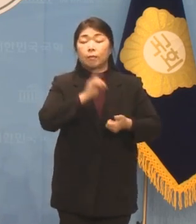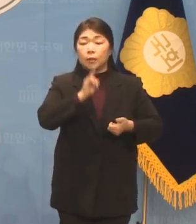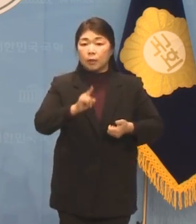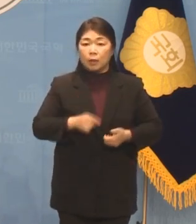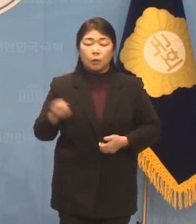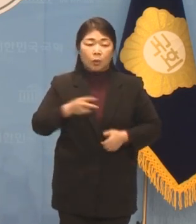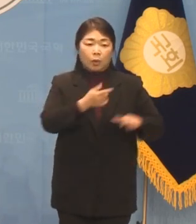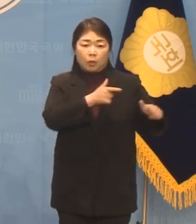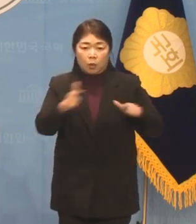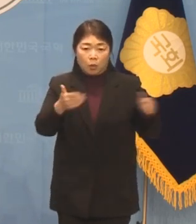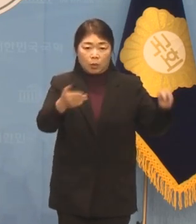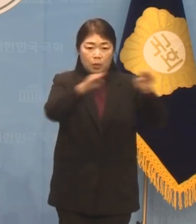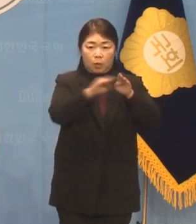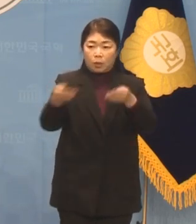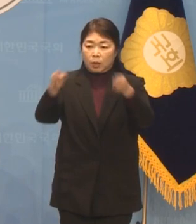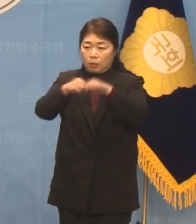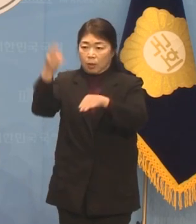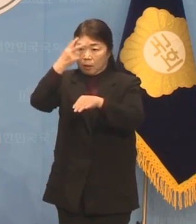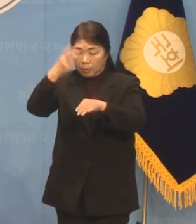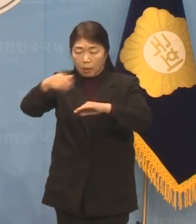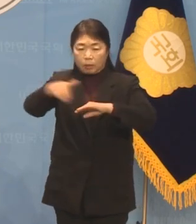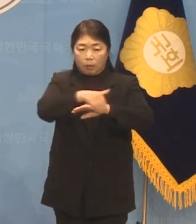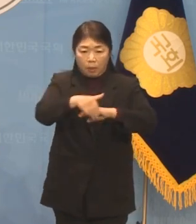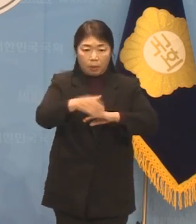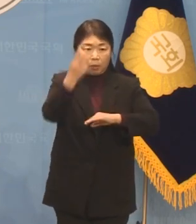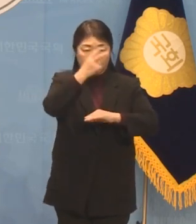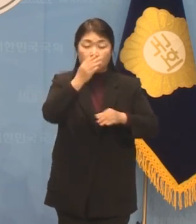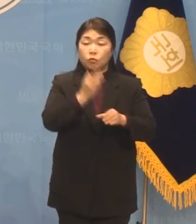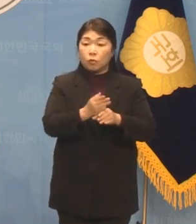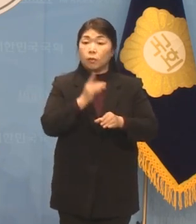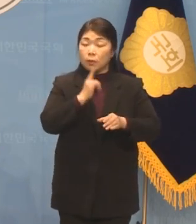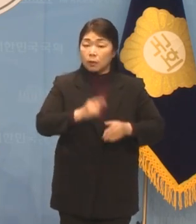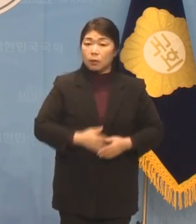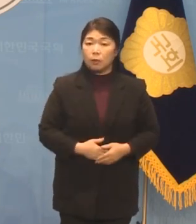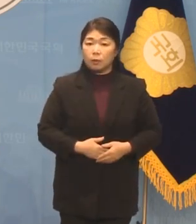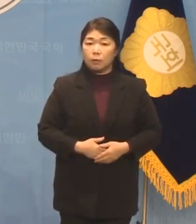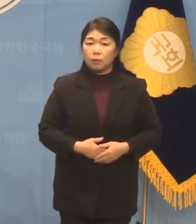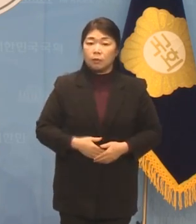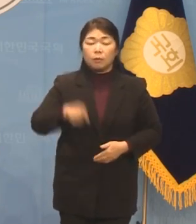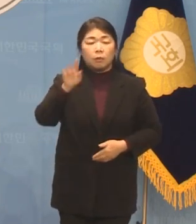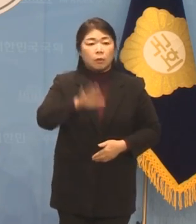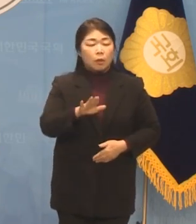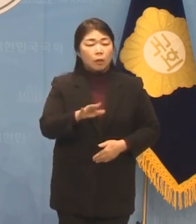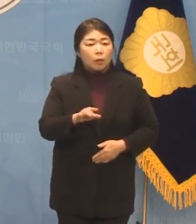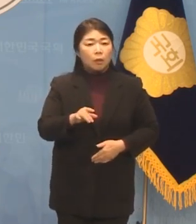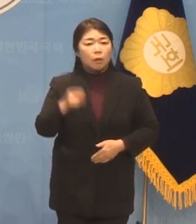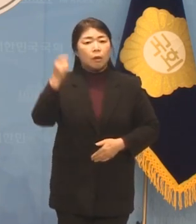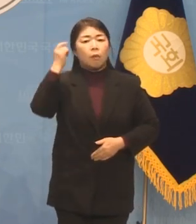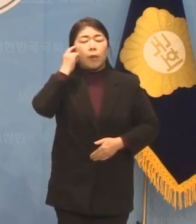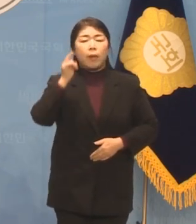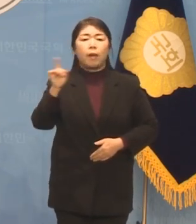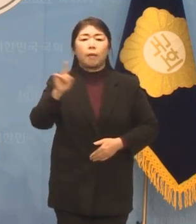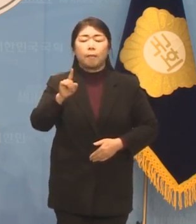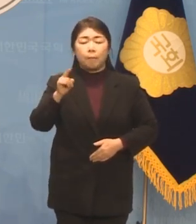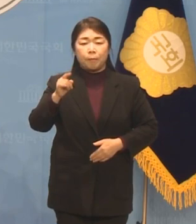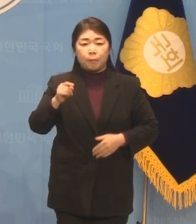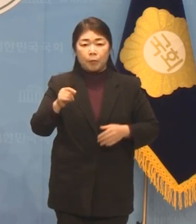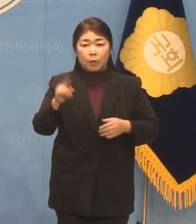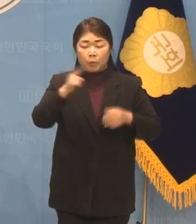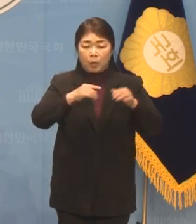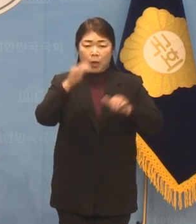감사를 검토하는 것이라고 했습니다. 오연나무 아래에서는 갓근도 고쳐매지 말라고 했습니다.